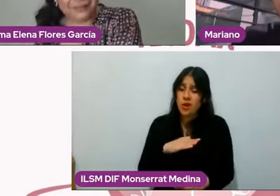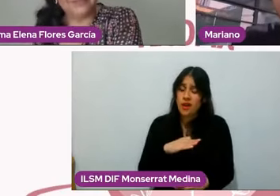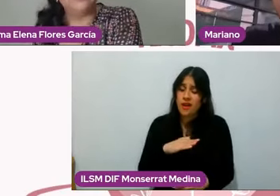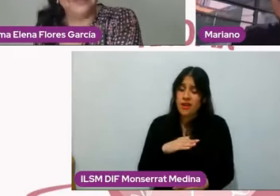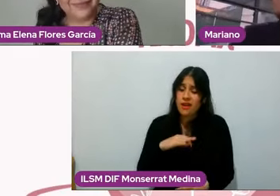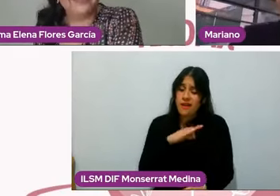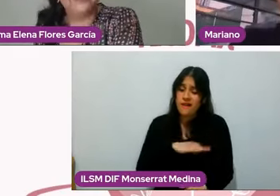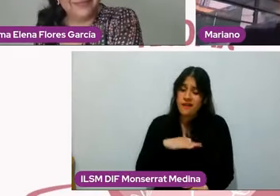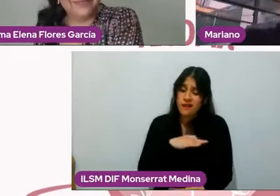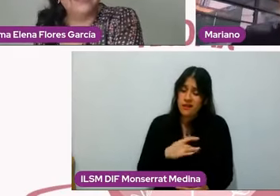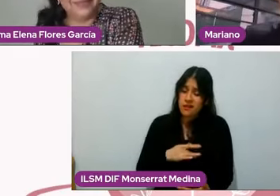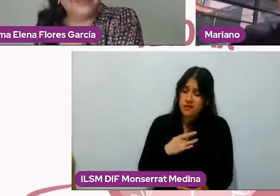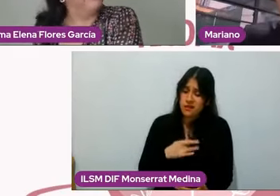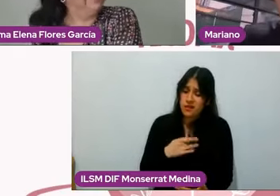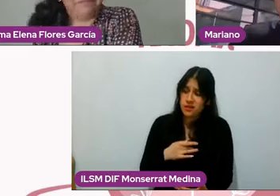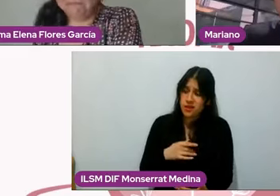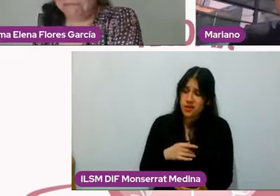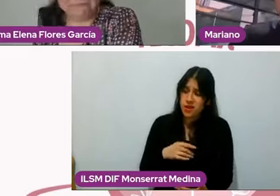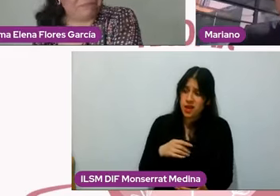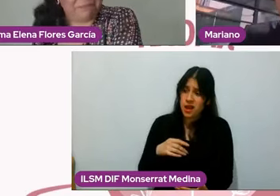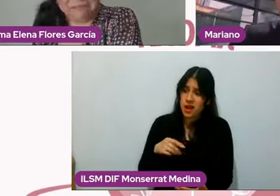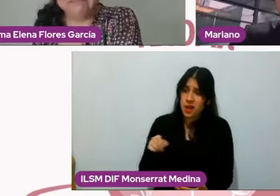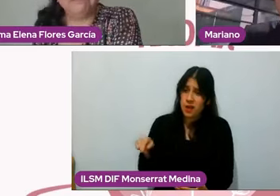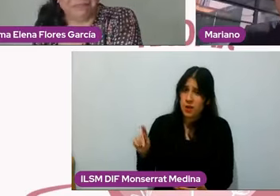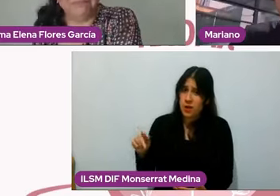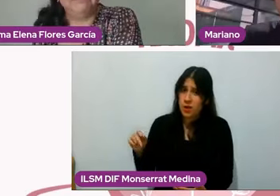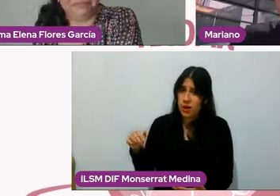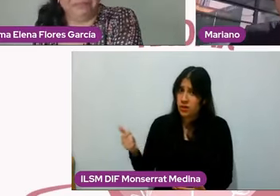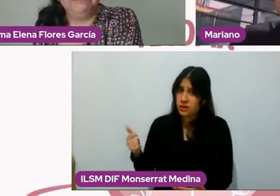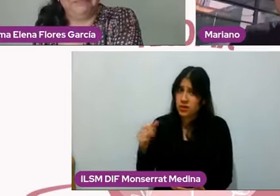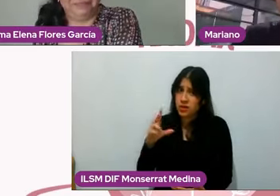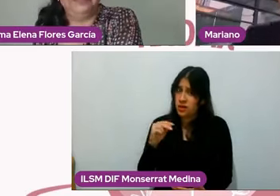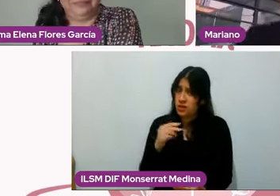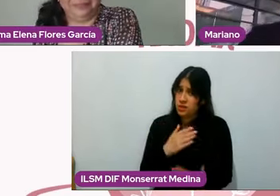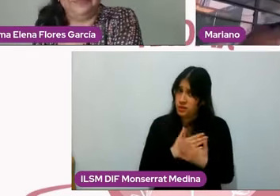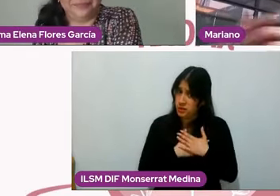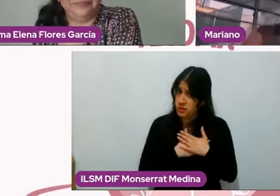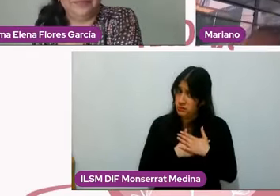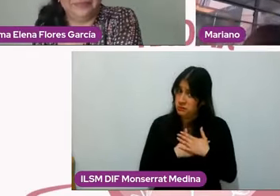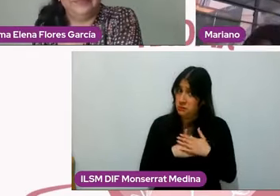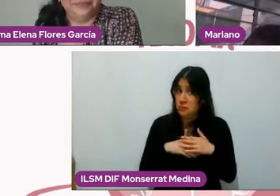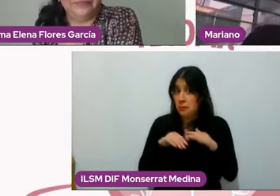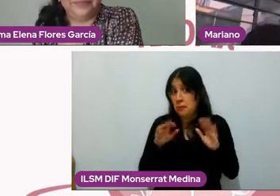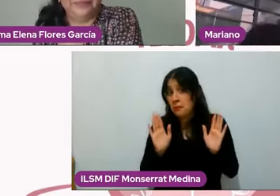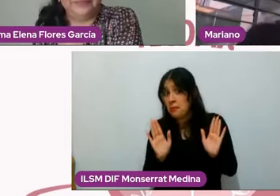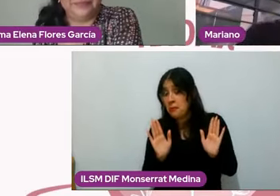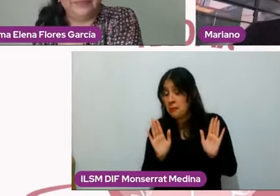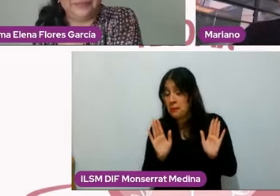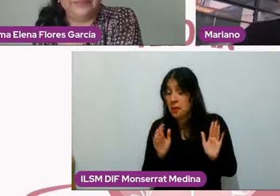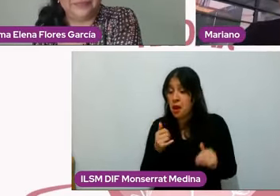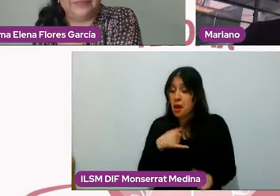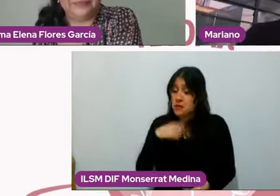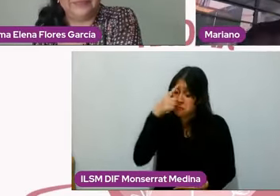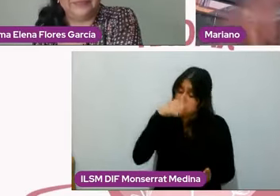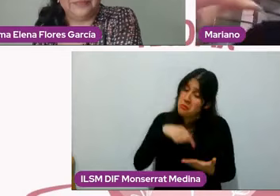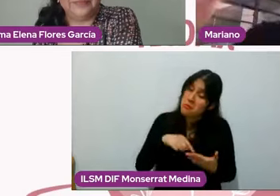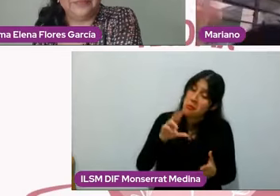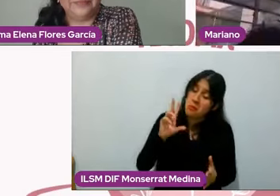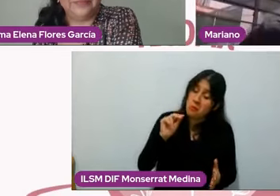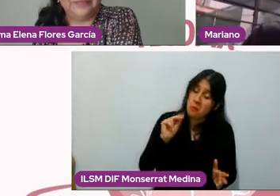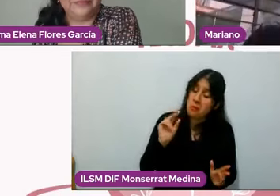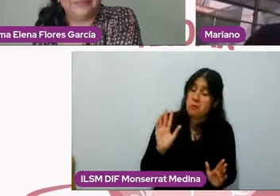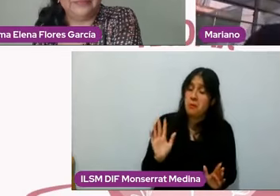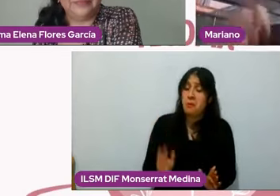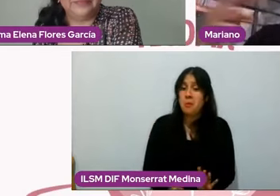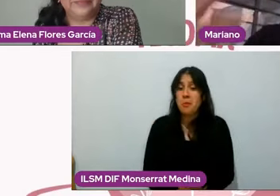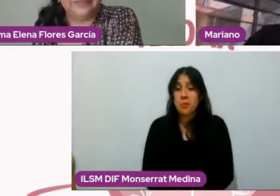sin que te ame? seguramente no ¿no? o sea y ahí es una es una cosa interesante ¿no? y hablando de esta